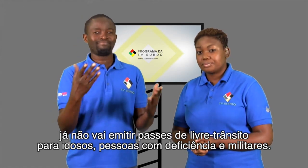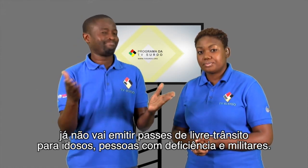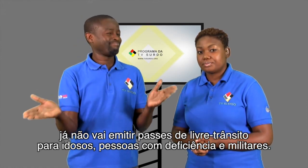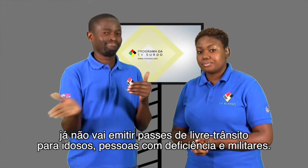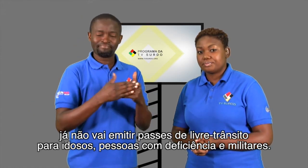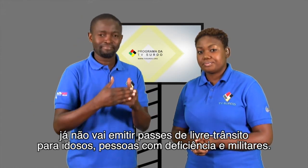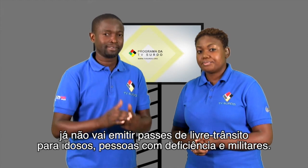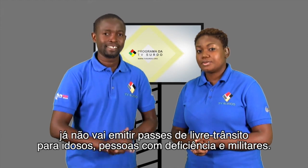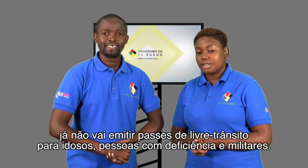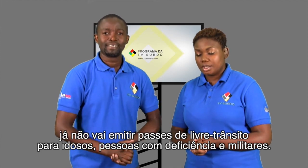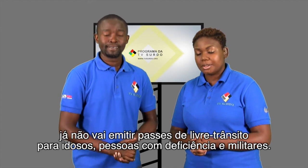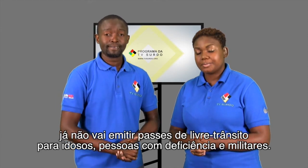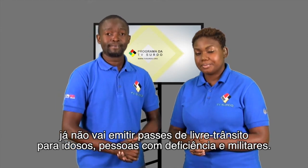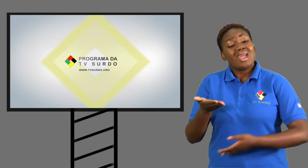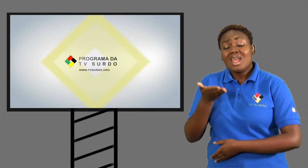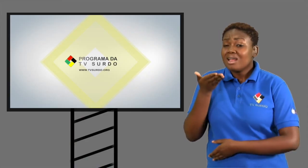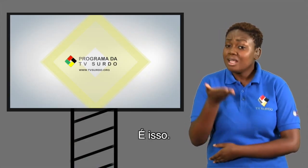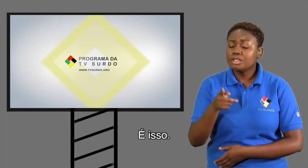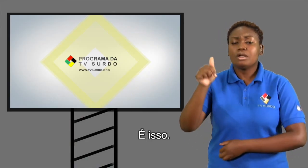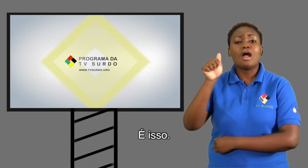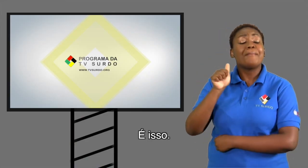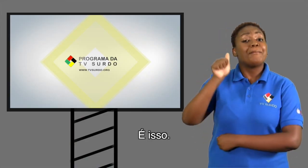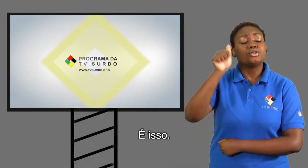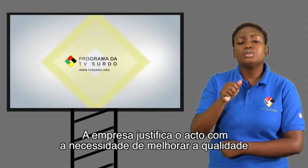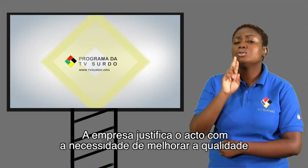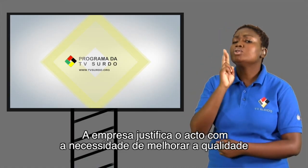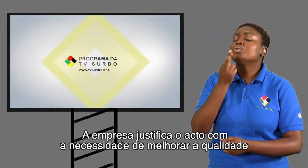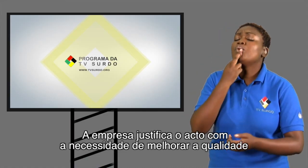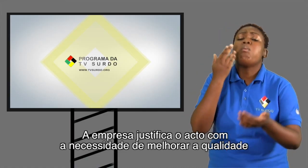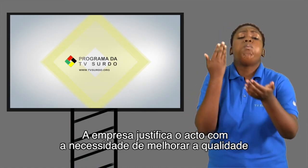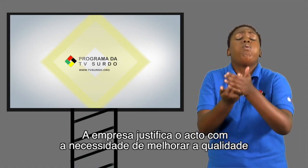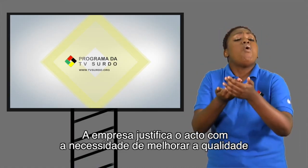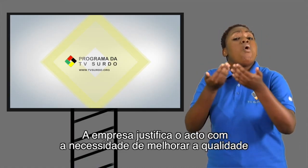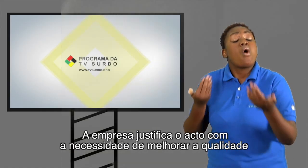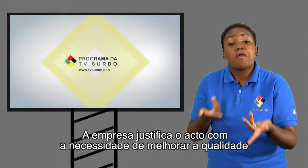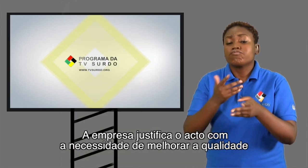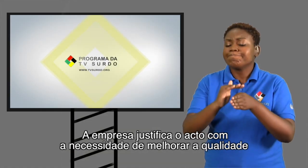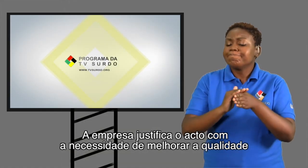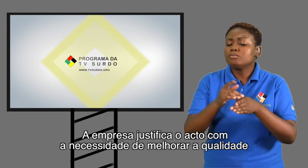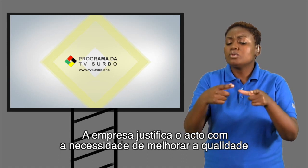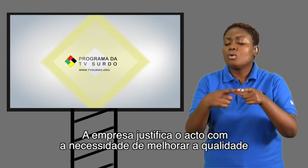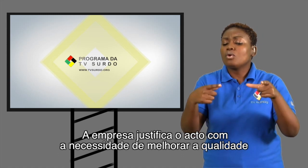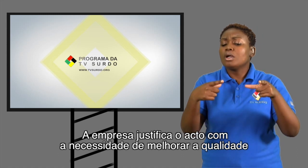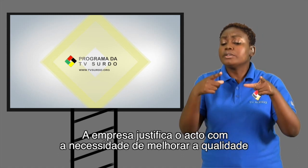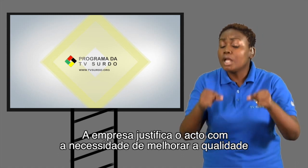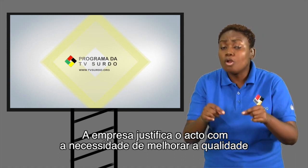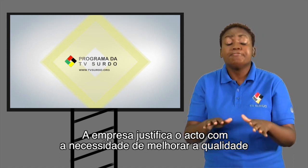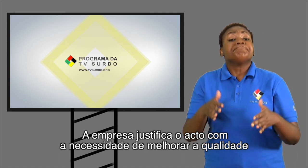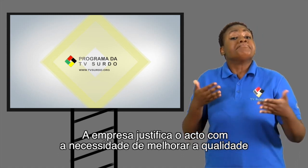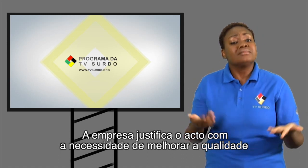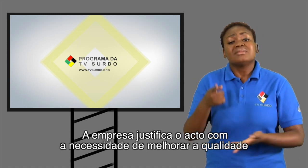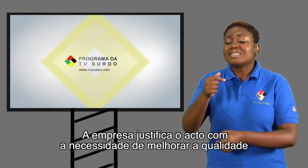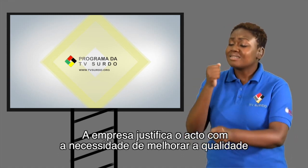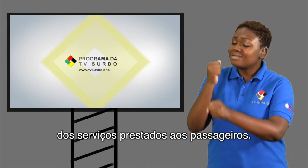deficiência e militares. É isso. A empresa justifica o ato com a necessidade de